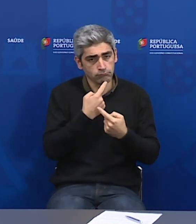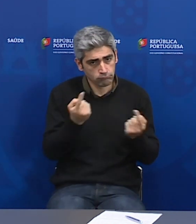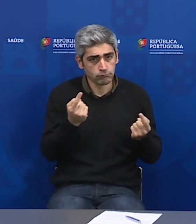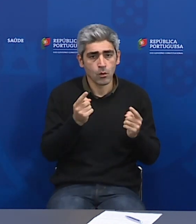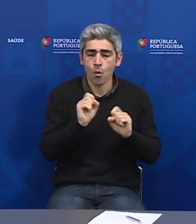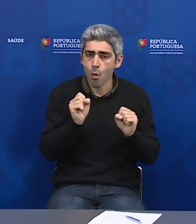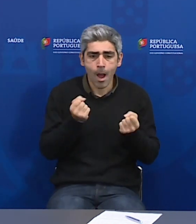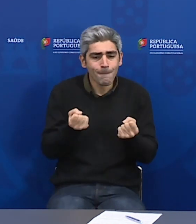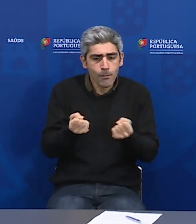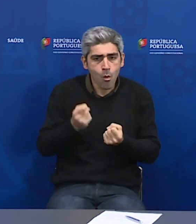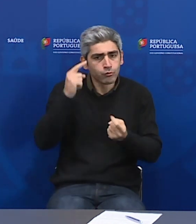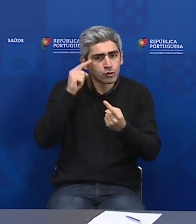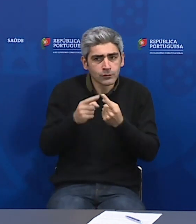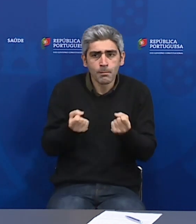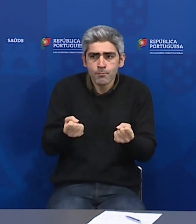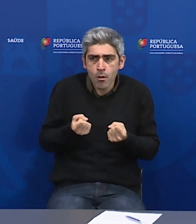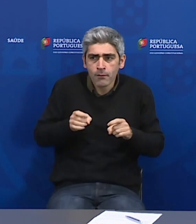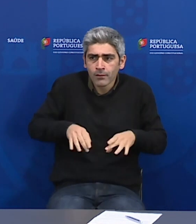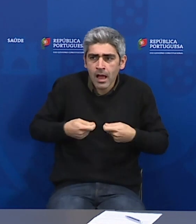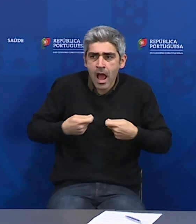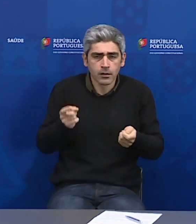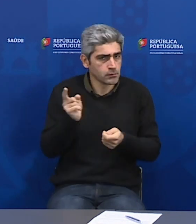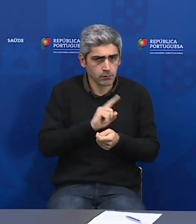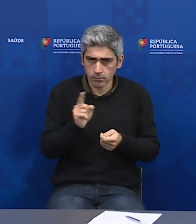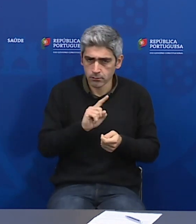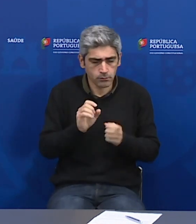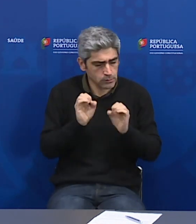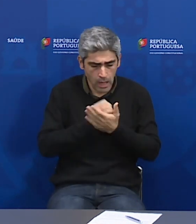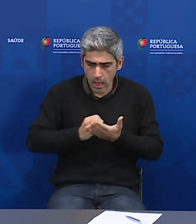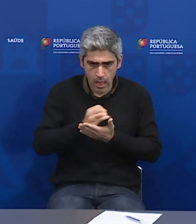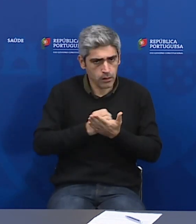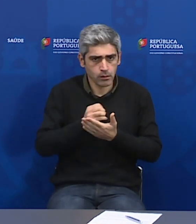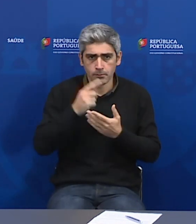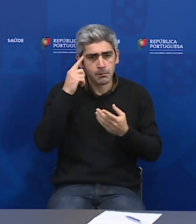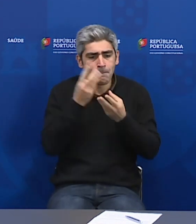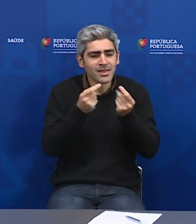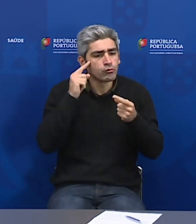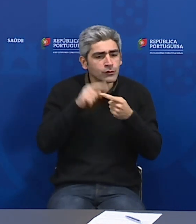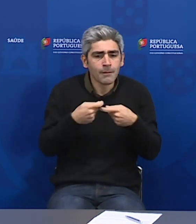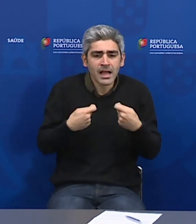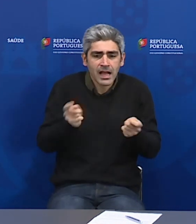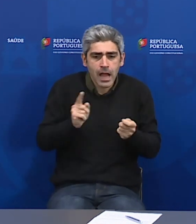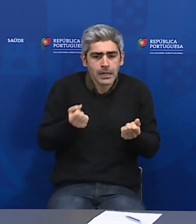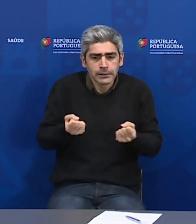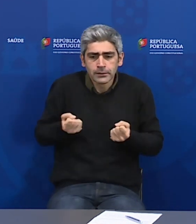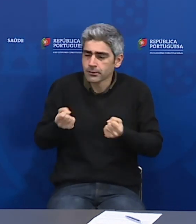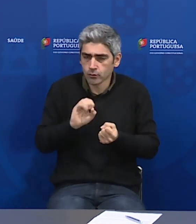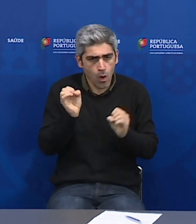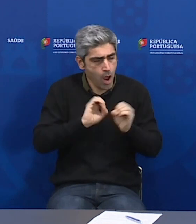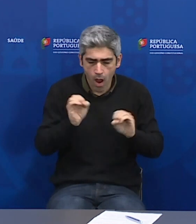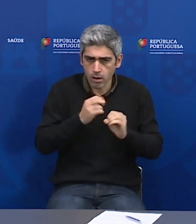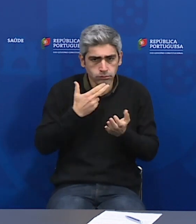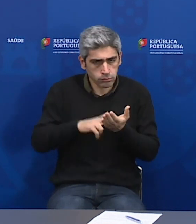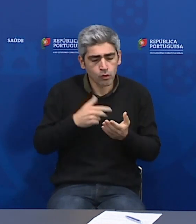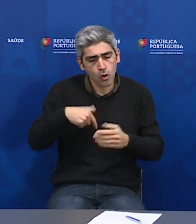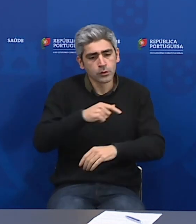Não há racionamento nos testes, não há racionamento absolutamente em nenhum tipo de material. Nós estamos a